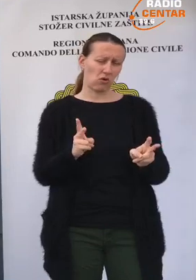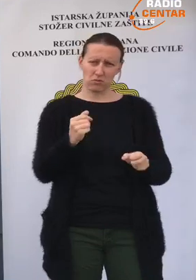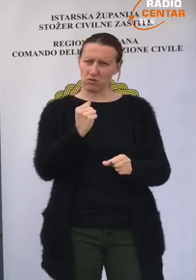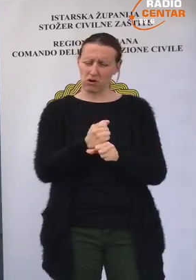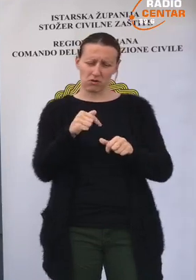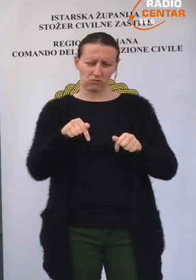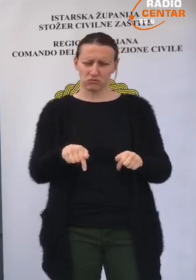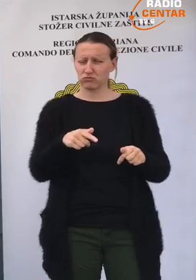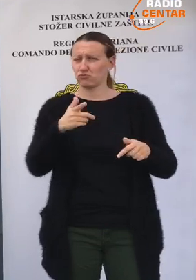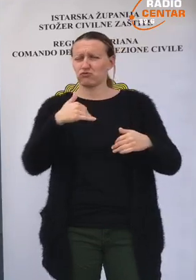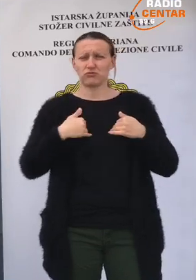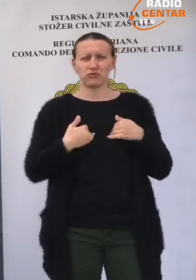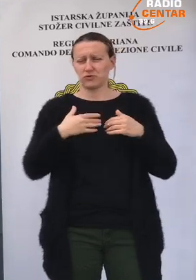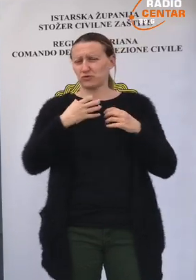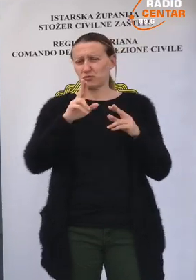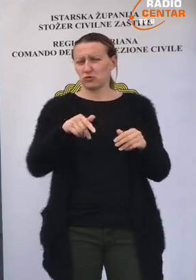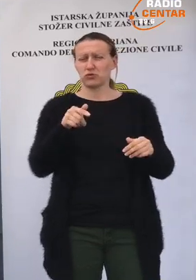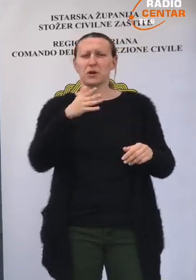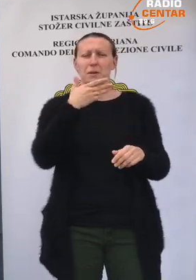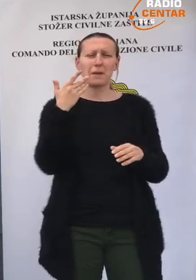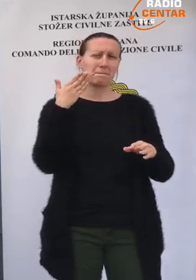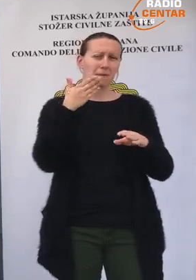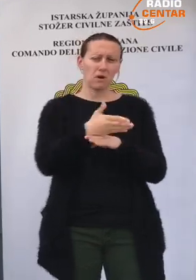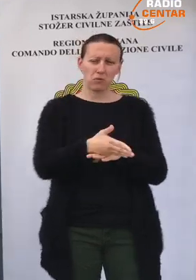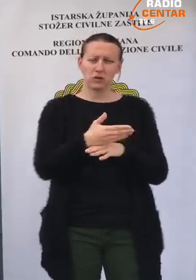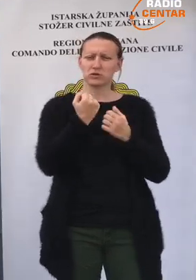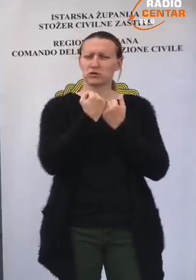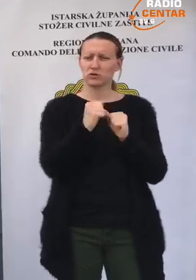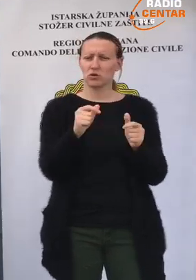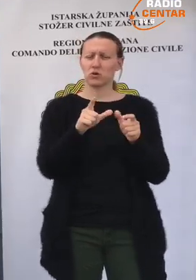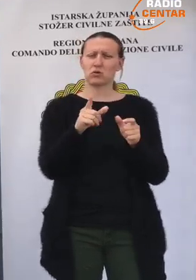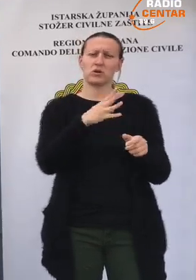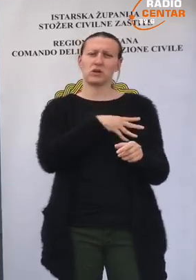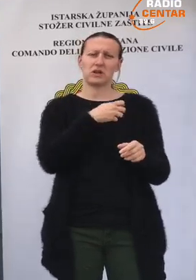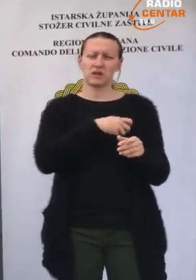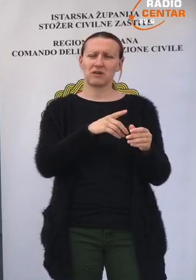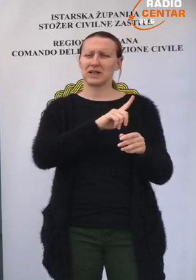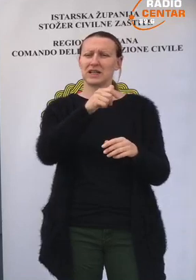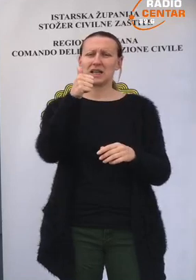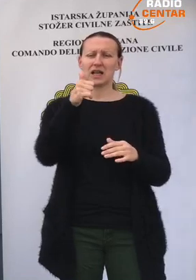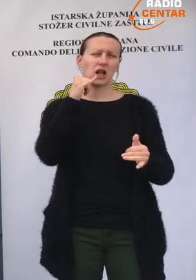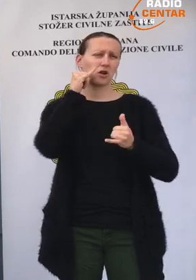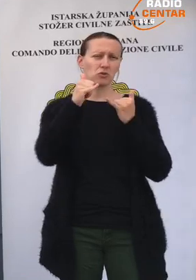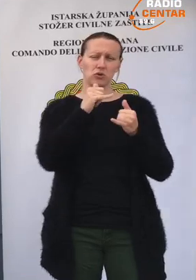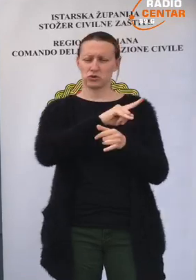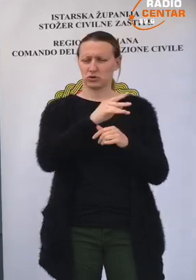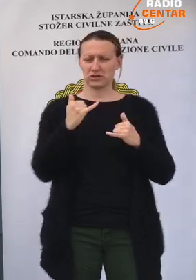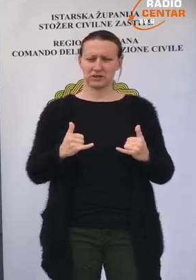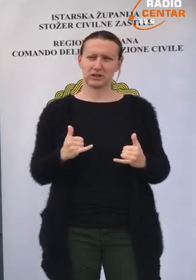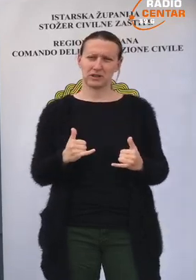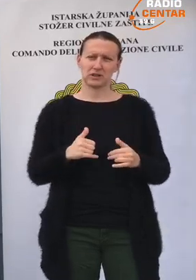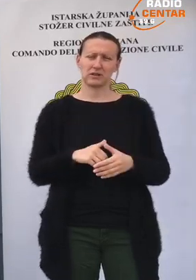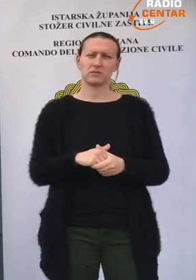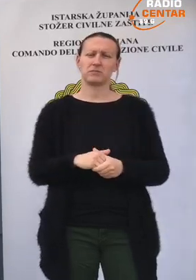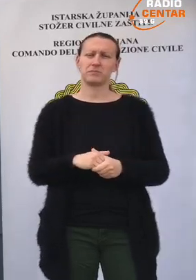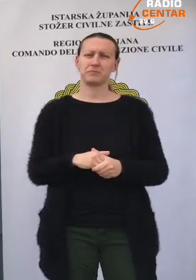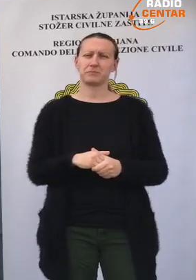normalno funkcioniraju kao da, dakle, nema ulaska slobodnog u Republiku Hrvatsku ni jednog turiste do sada.